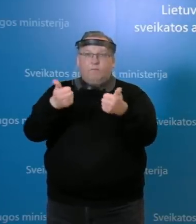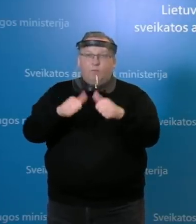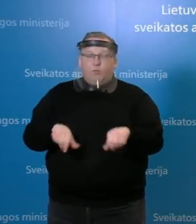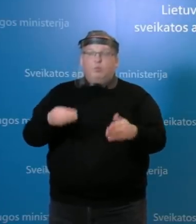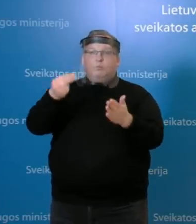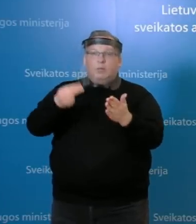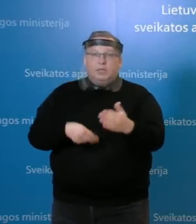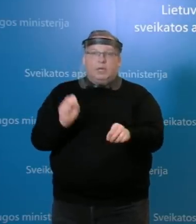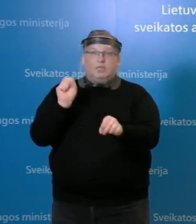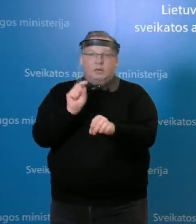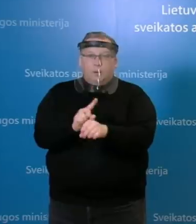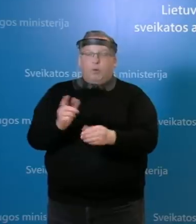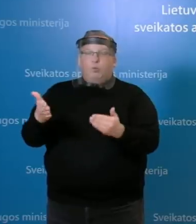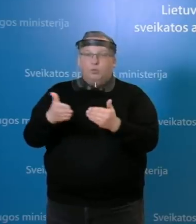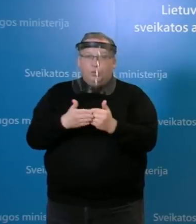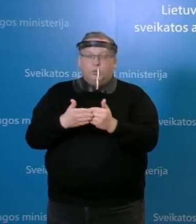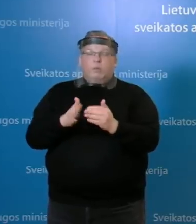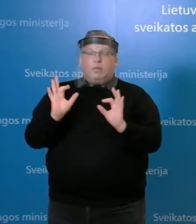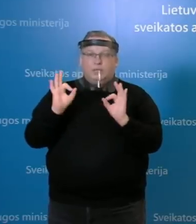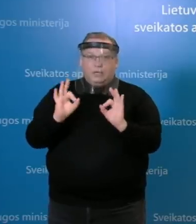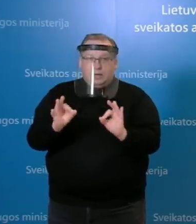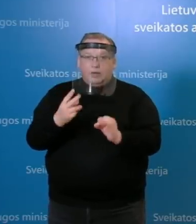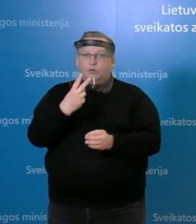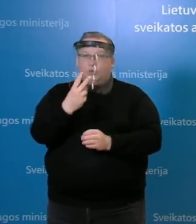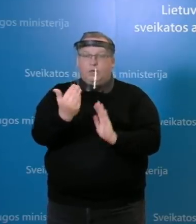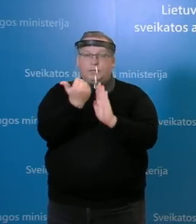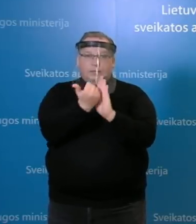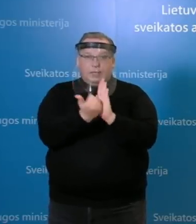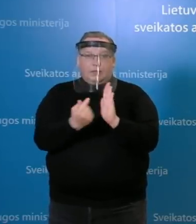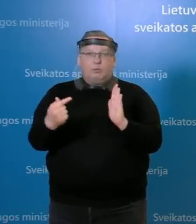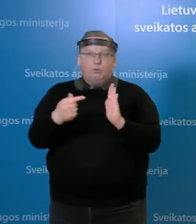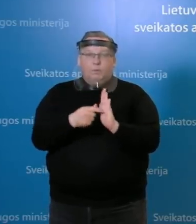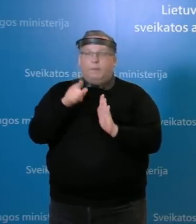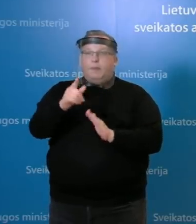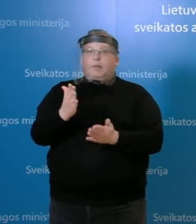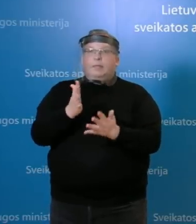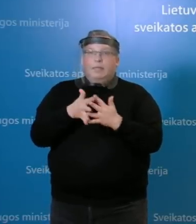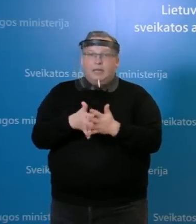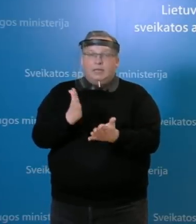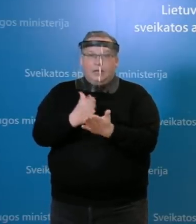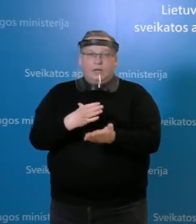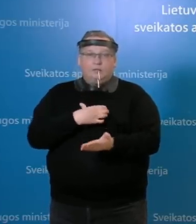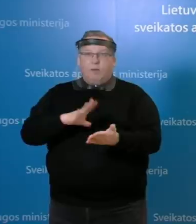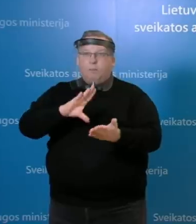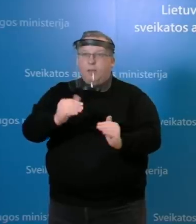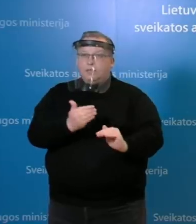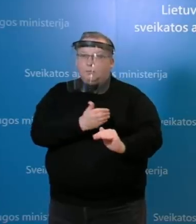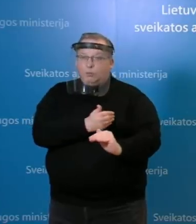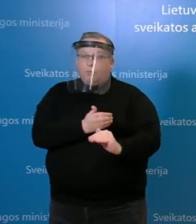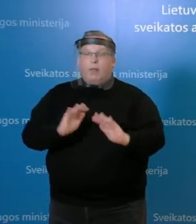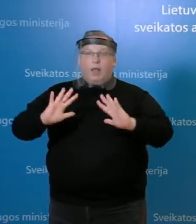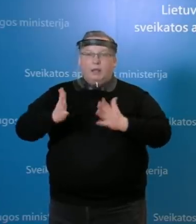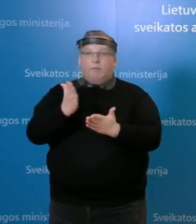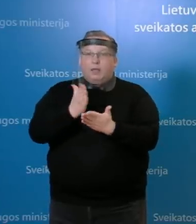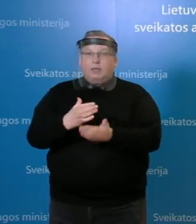įsipareigotų, kad izoliuosiasi ir laikysis teisės aktų reikalavimų. Tai šitie dalykai yra asmeniai, aišku, besimptomai atvejai taip pat yra labai